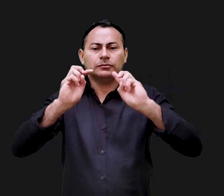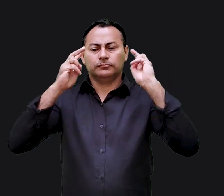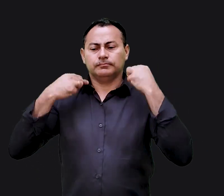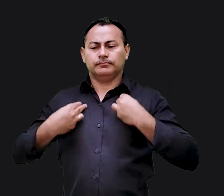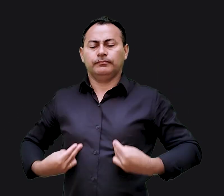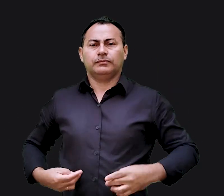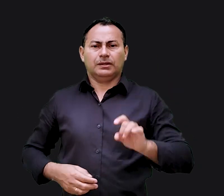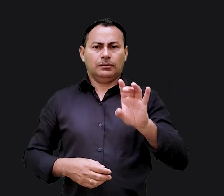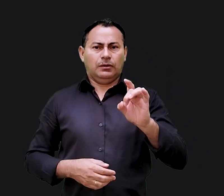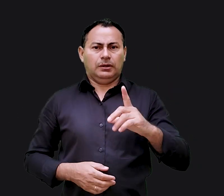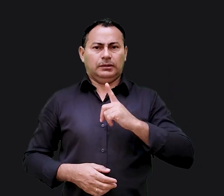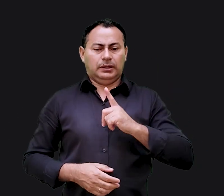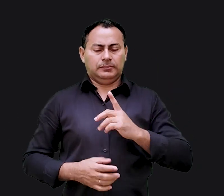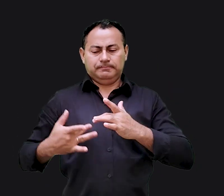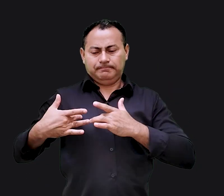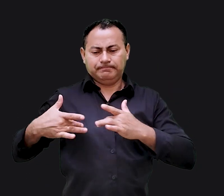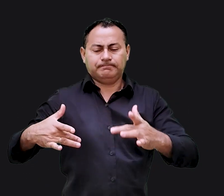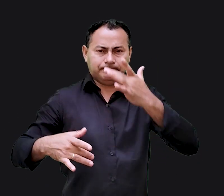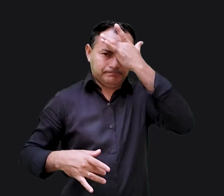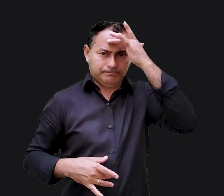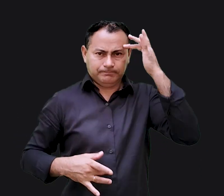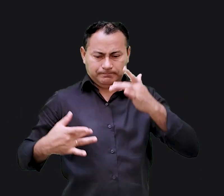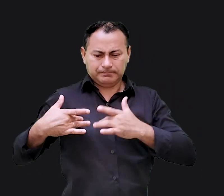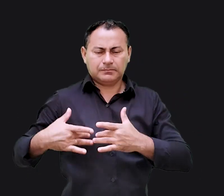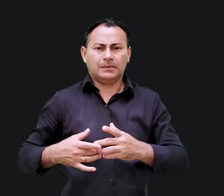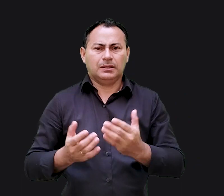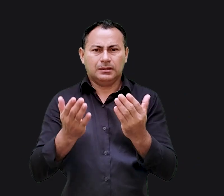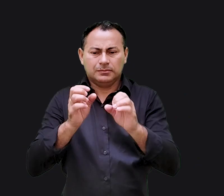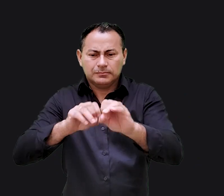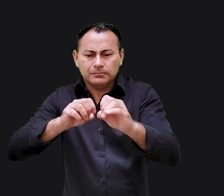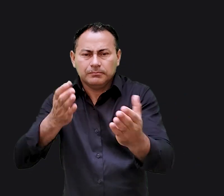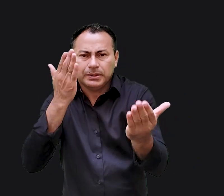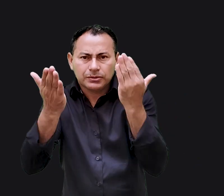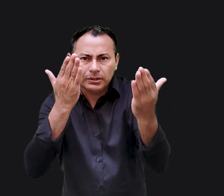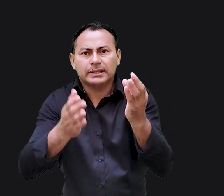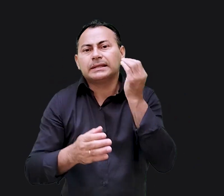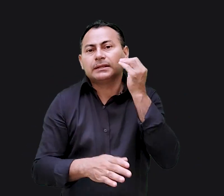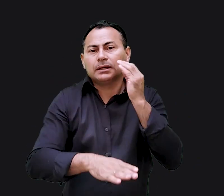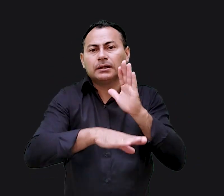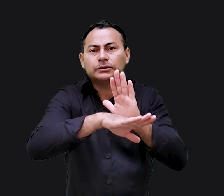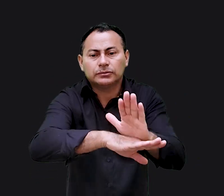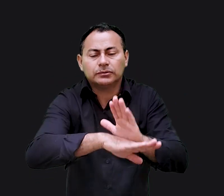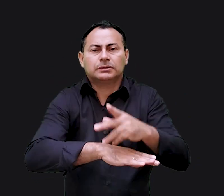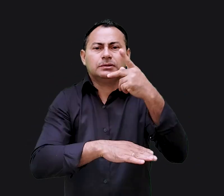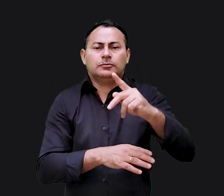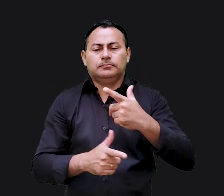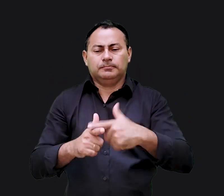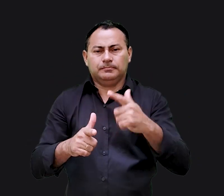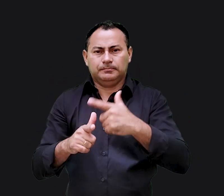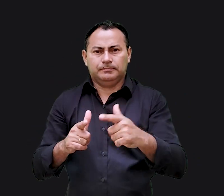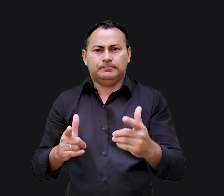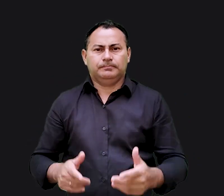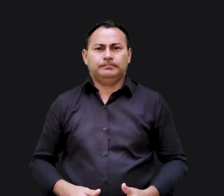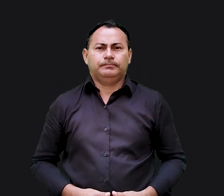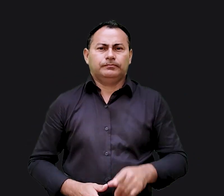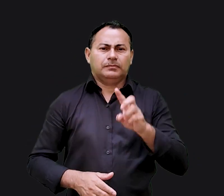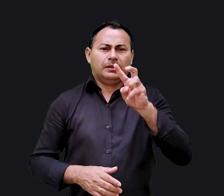vai pregar o humanismo, não? se você tem compaixão pelas pessoas vai pregar psicologia? e tentar ajudá-las com os seus problemas?